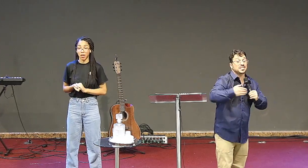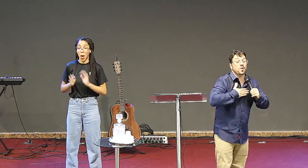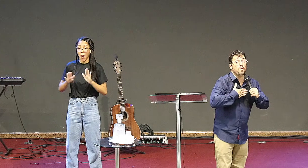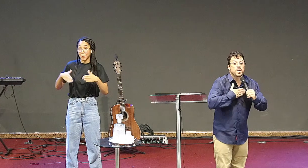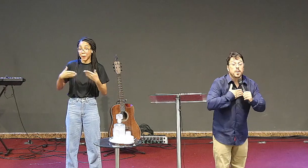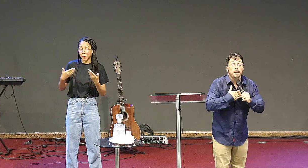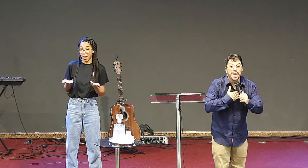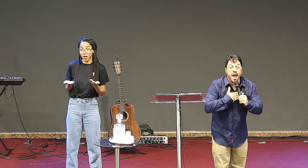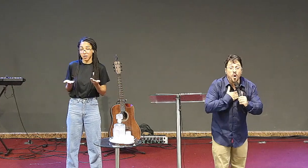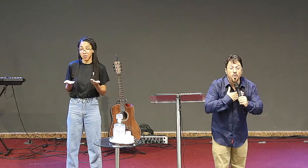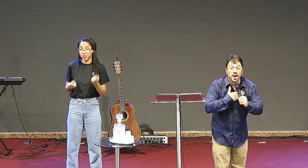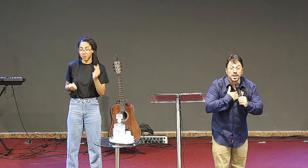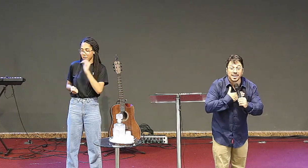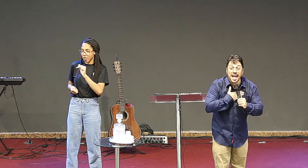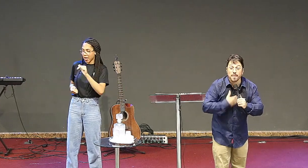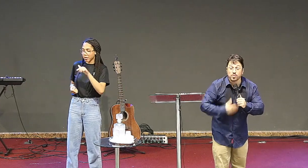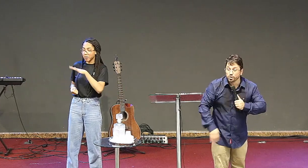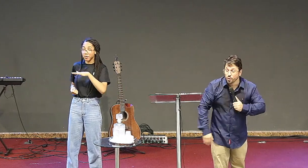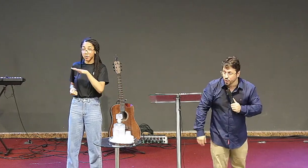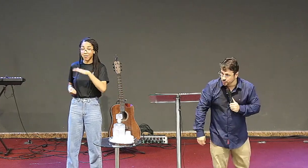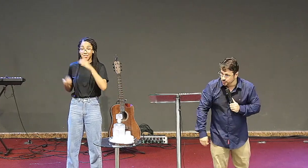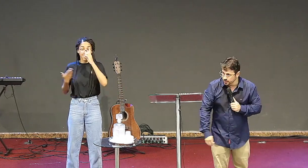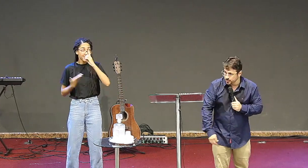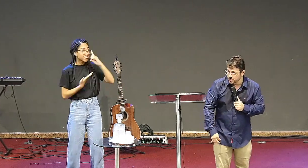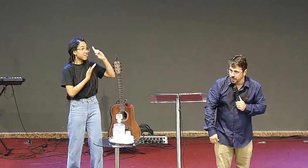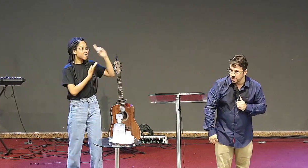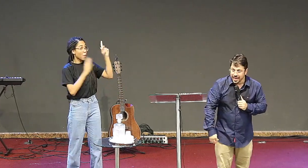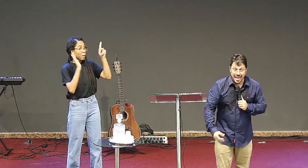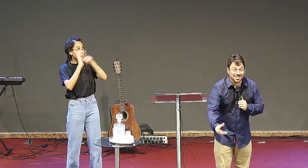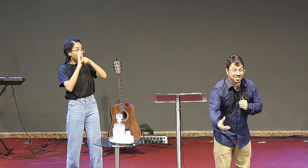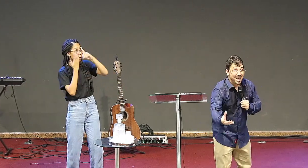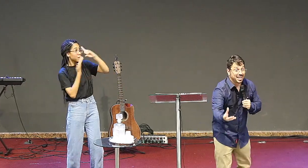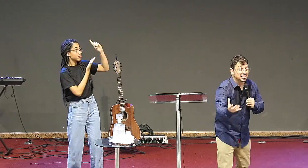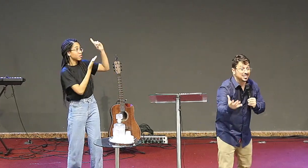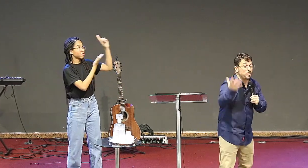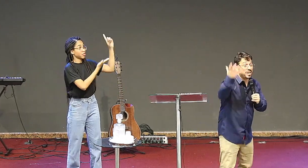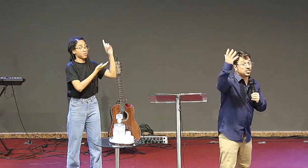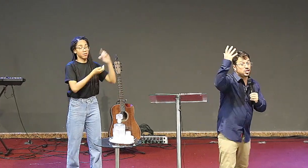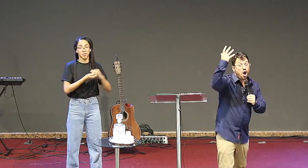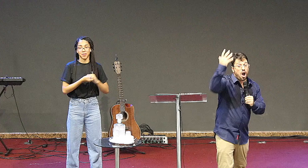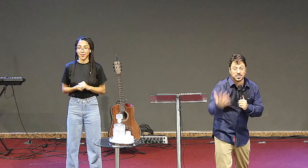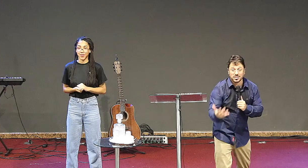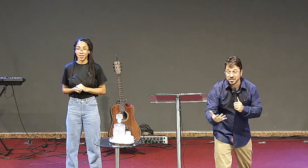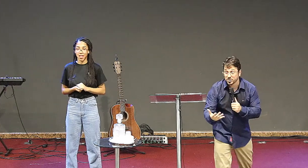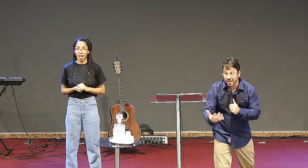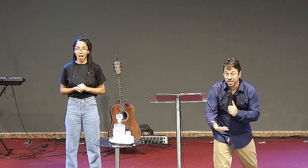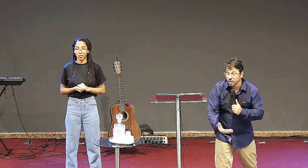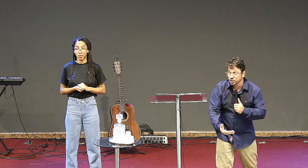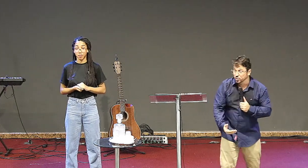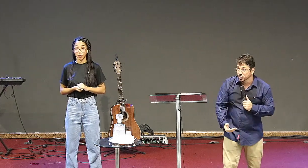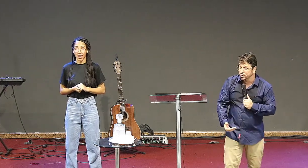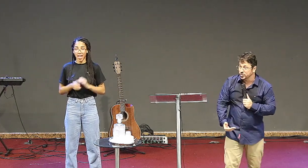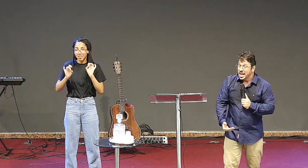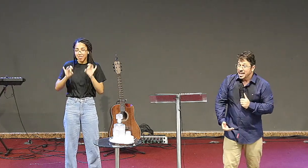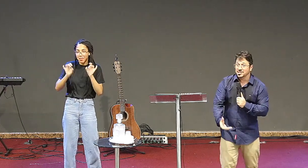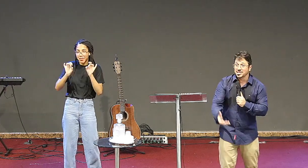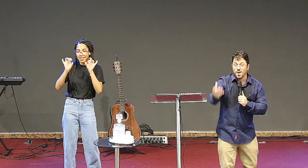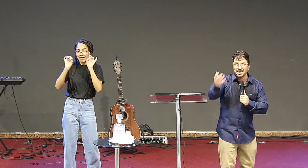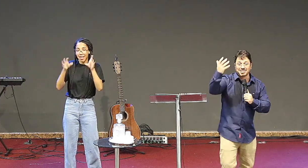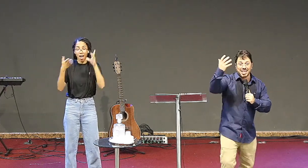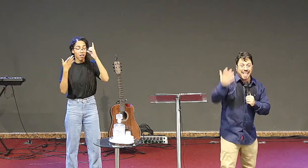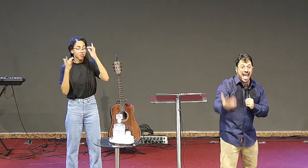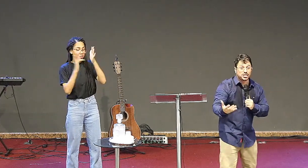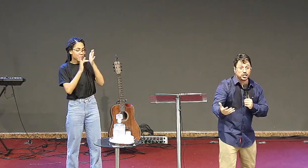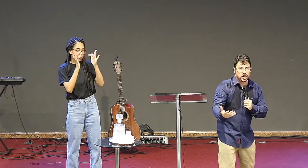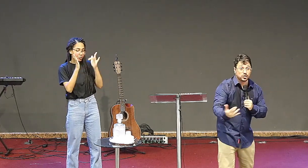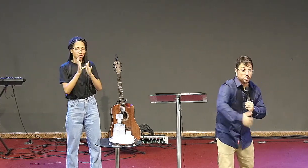assim, elas são meu candelabro de ouro, quer dizer que elas são preciosas para Jesus, e são